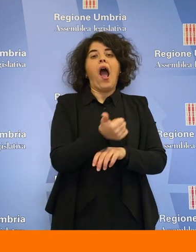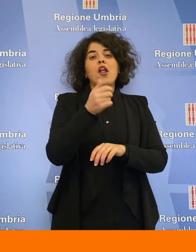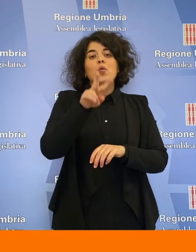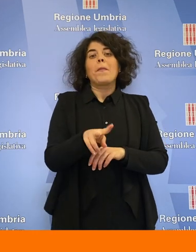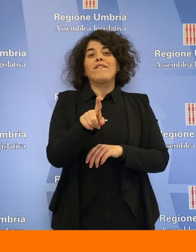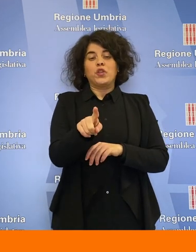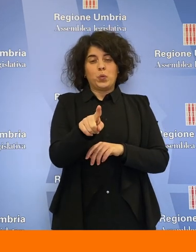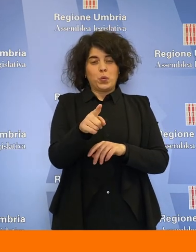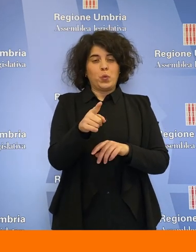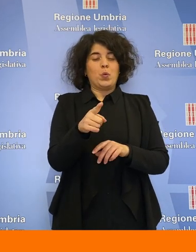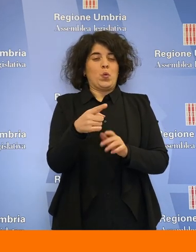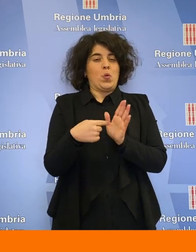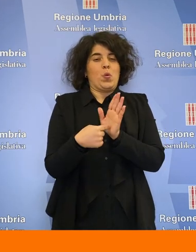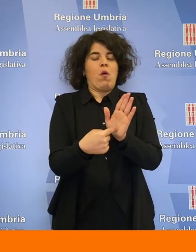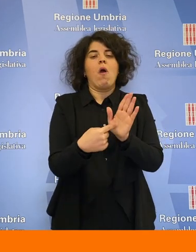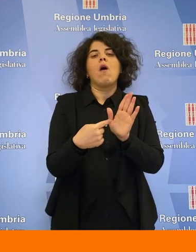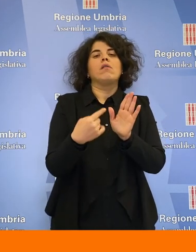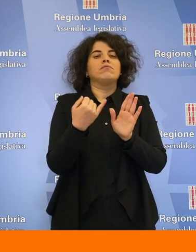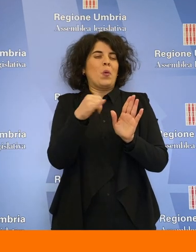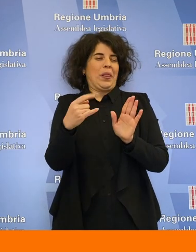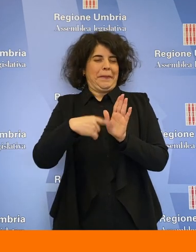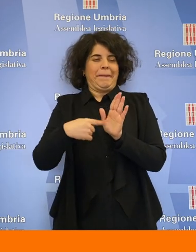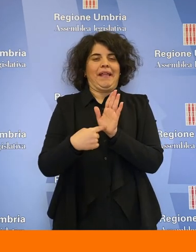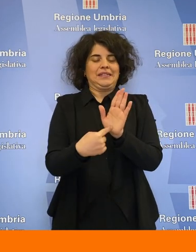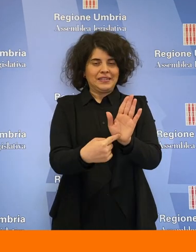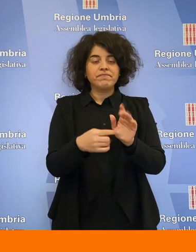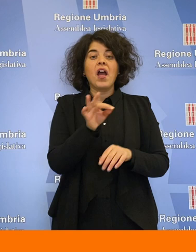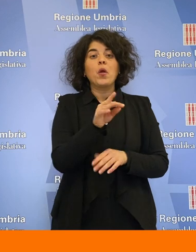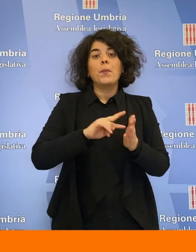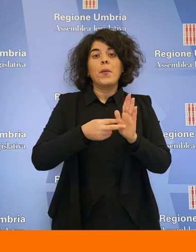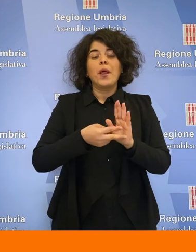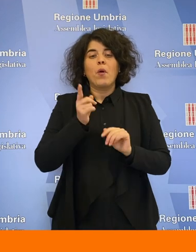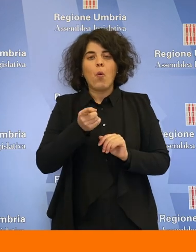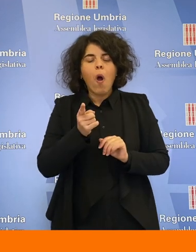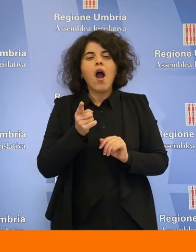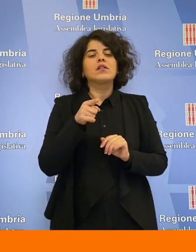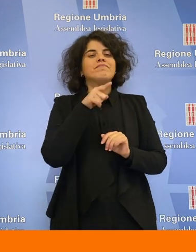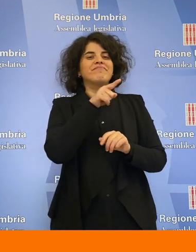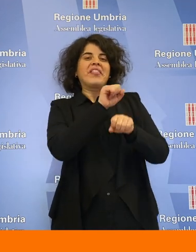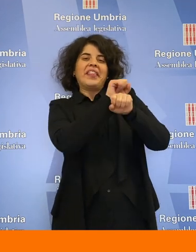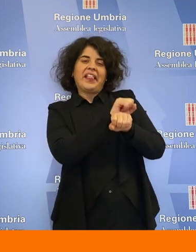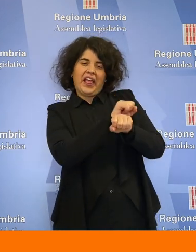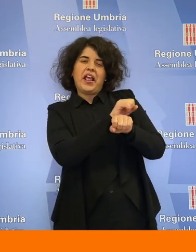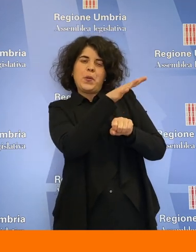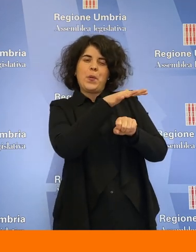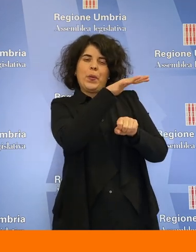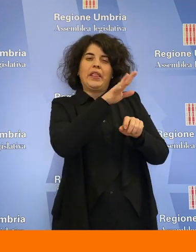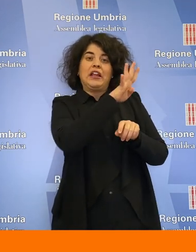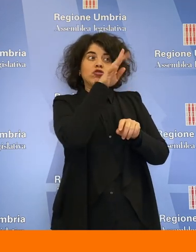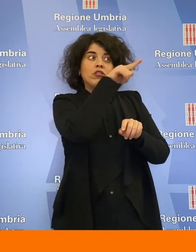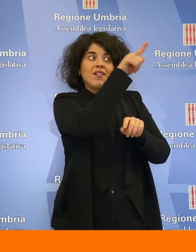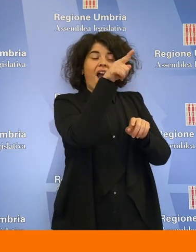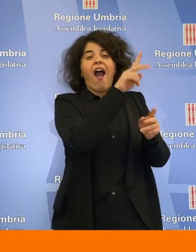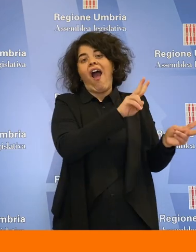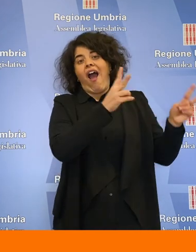2021, attualizzandola agli ultimi mesi. Alcune criticità sono legate al trasferimento di detenuti dalla Toscana, dalle carceri